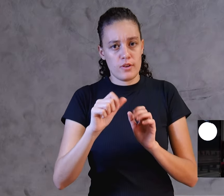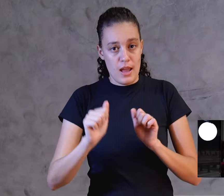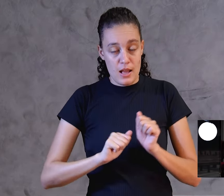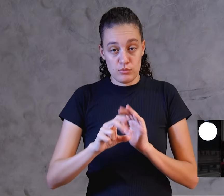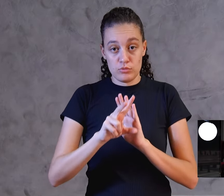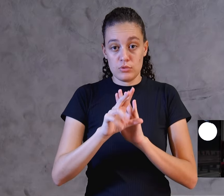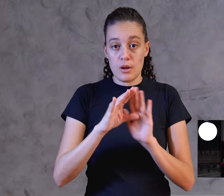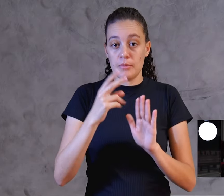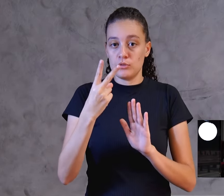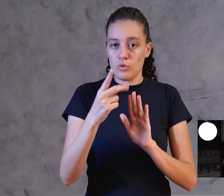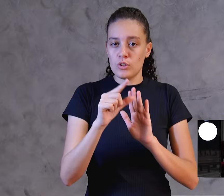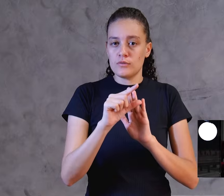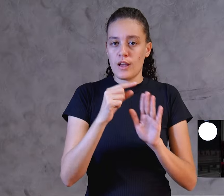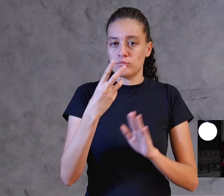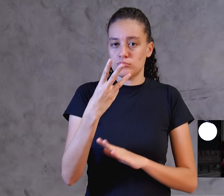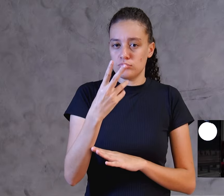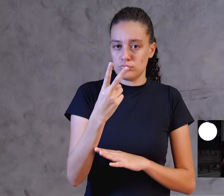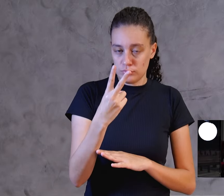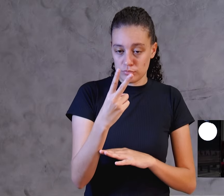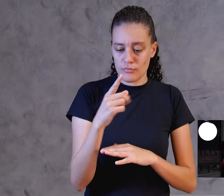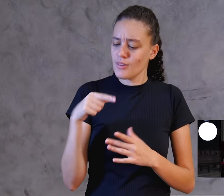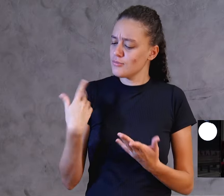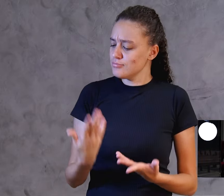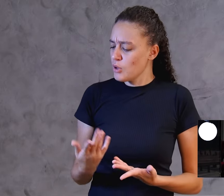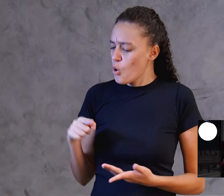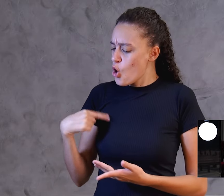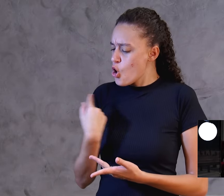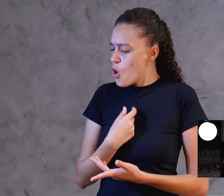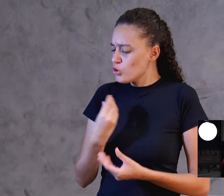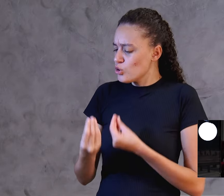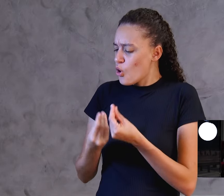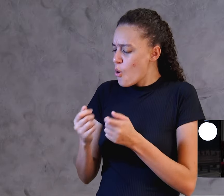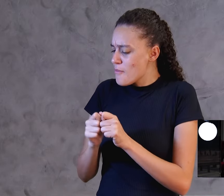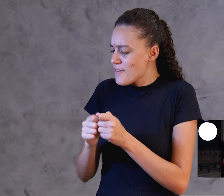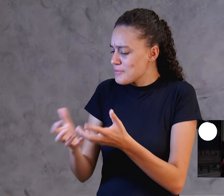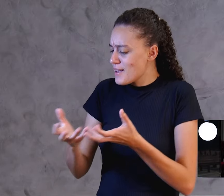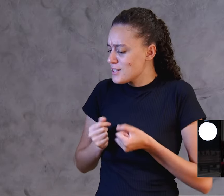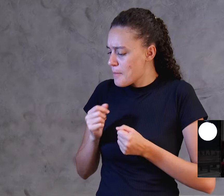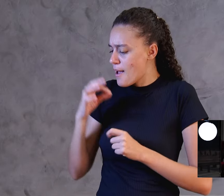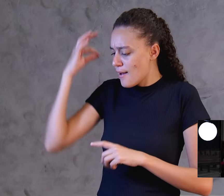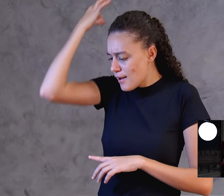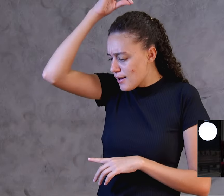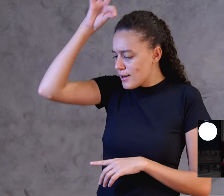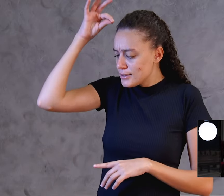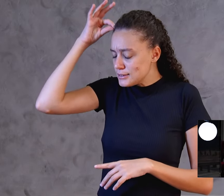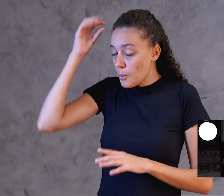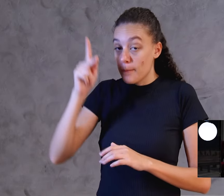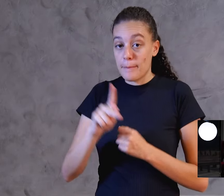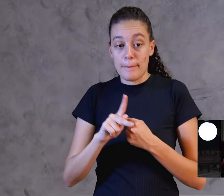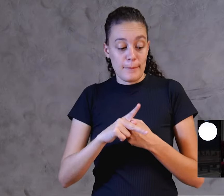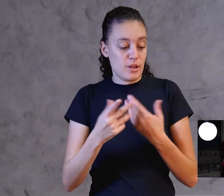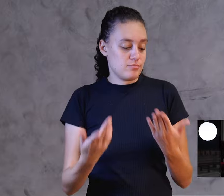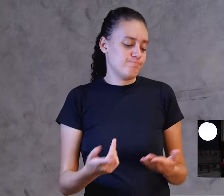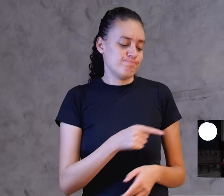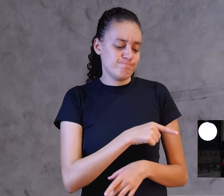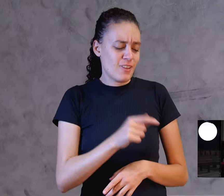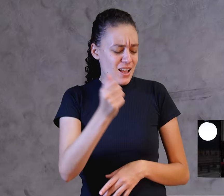perguntam, Varões, irmãos, como é que nós fazemos para receber? Pedro disse no verso 38, Arrependei-vos, cada um de vós seja